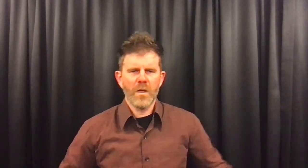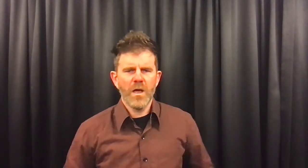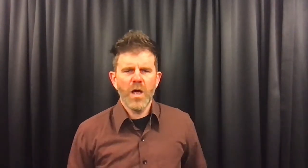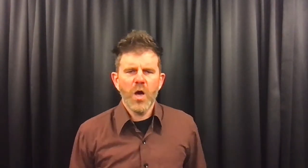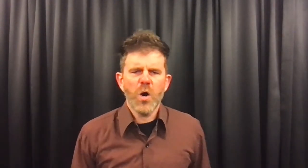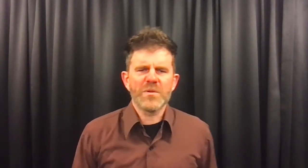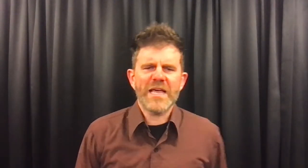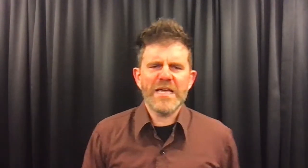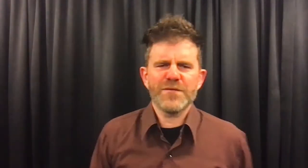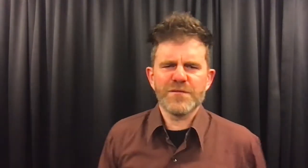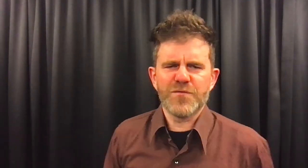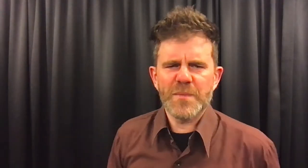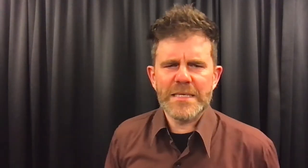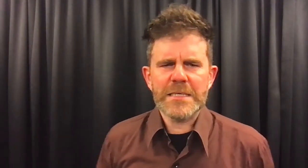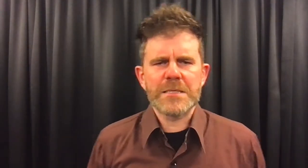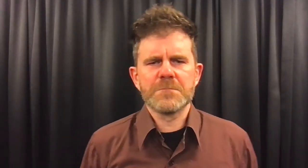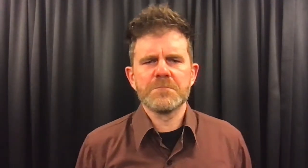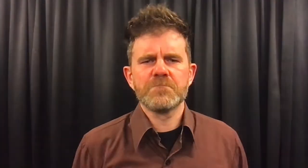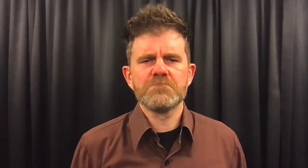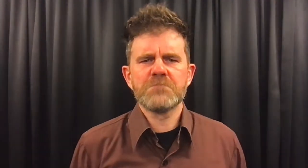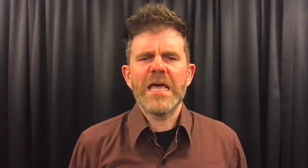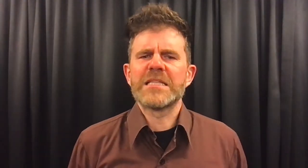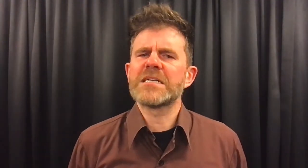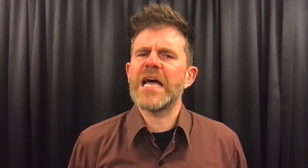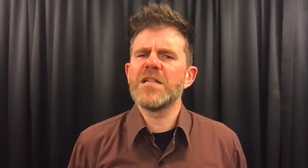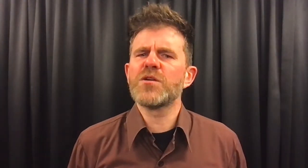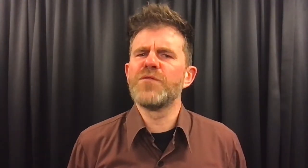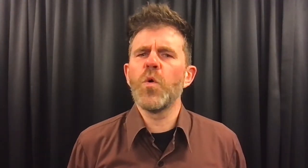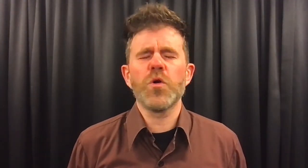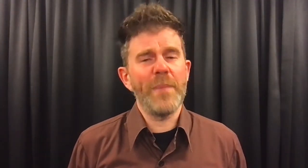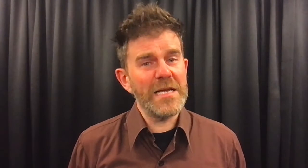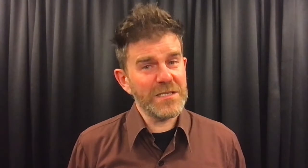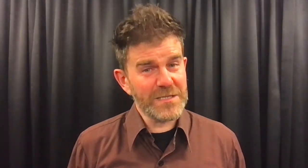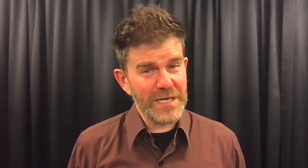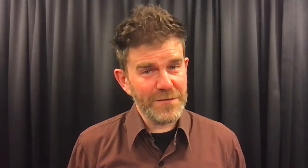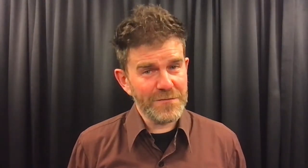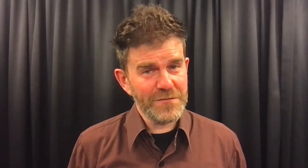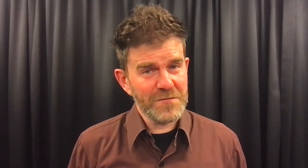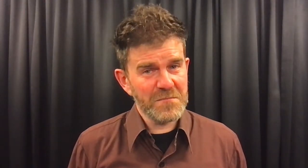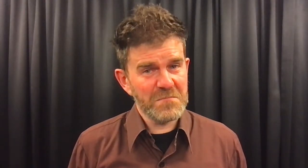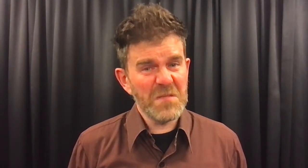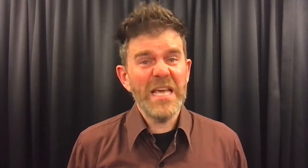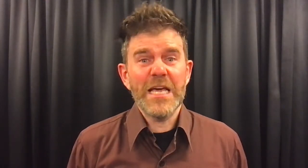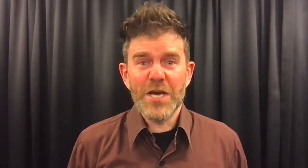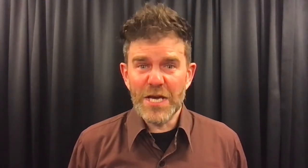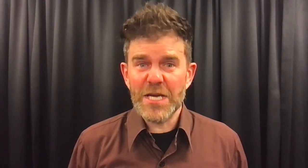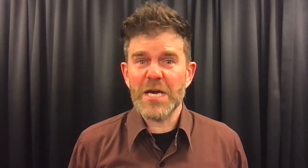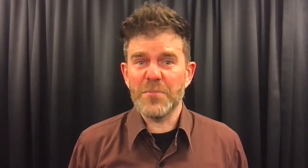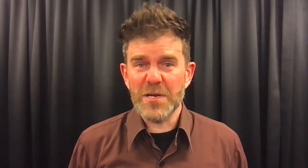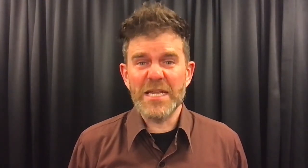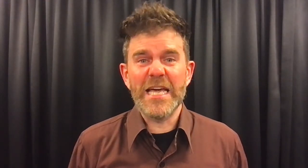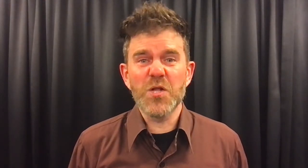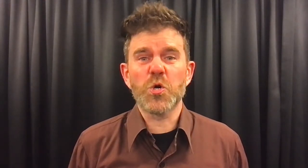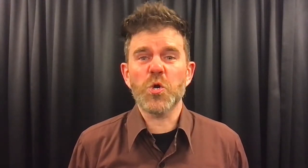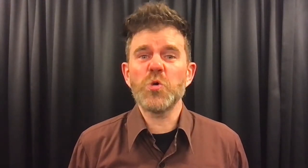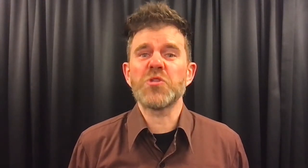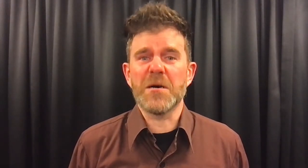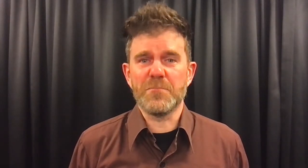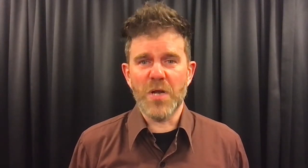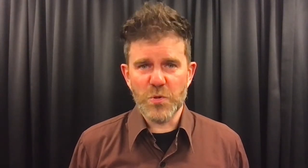Op het eind van de voormiddag dacht elke vogel bij zichzelf. Ik heb wel een heel groot applaus